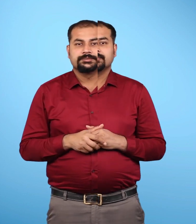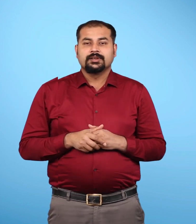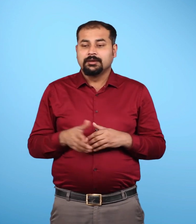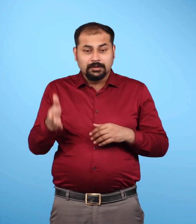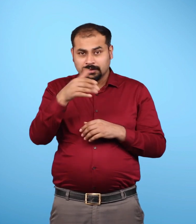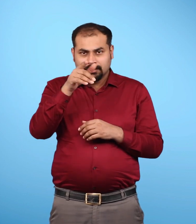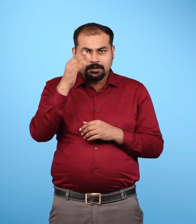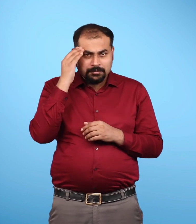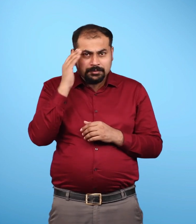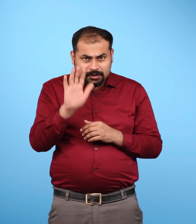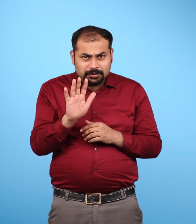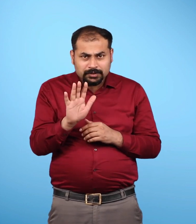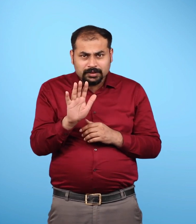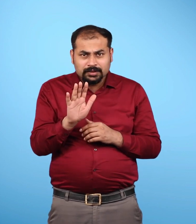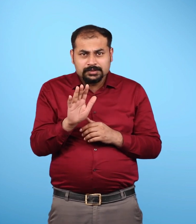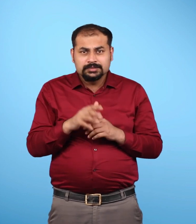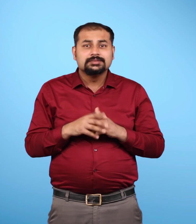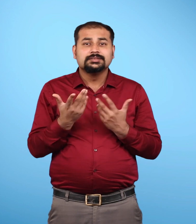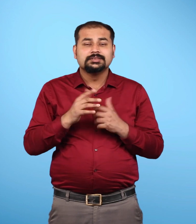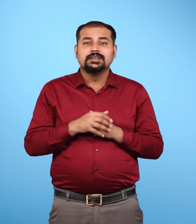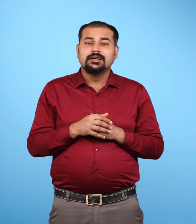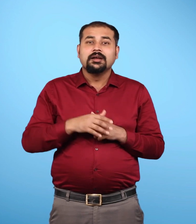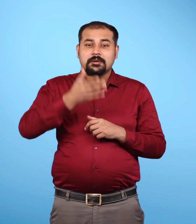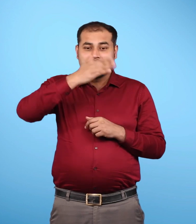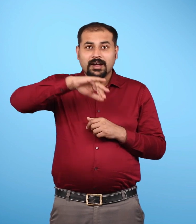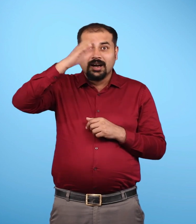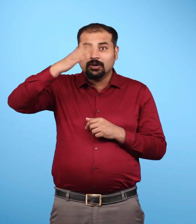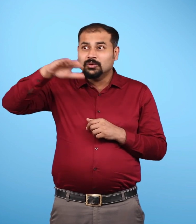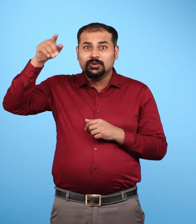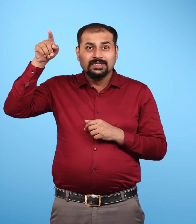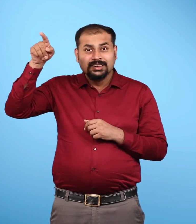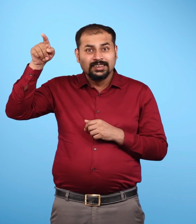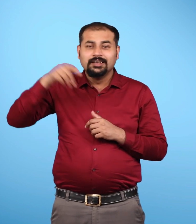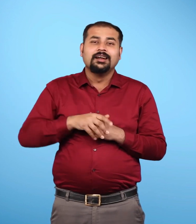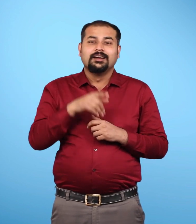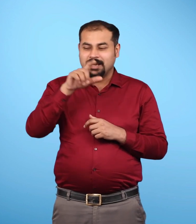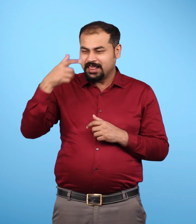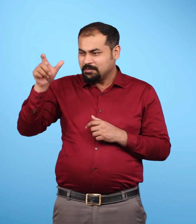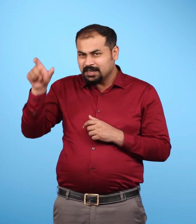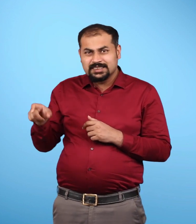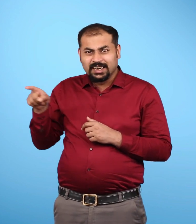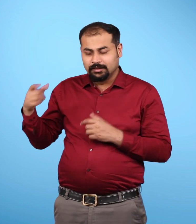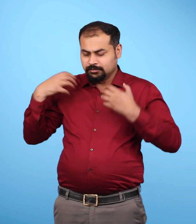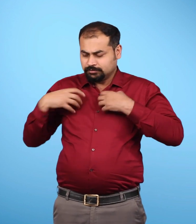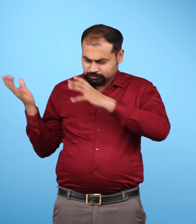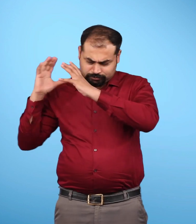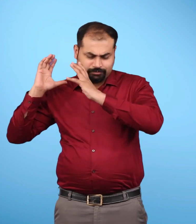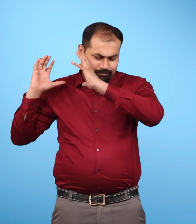आप जानते हैं कि पहाणों पर पर्वता रोहियों को हवा के घनत्व में